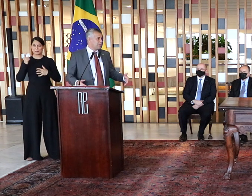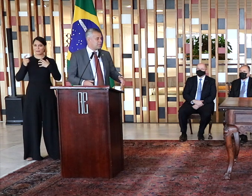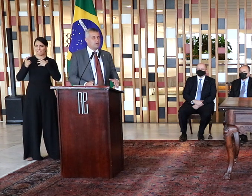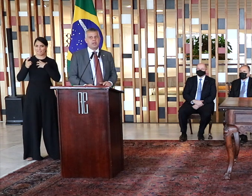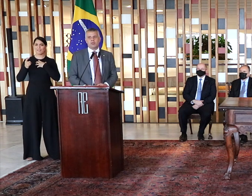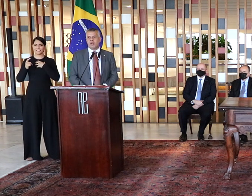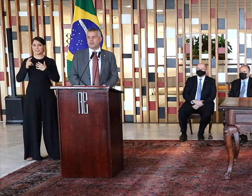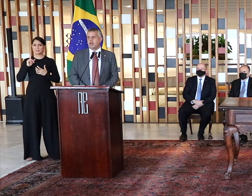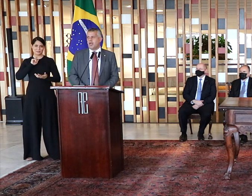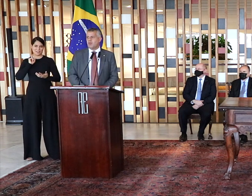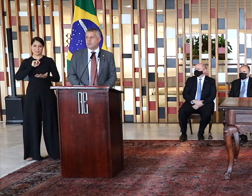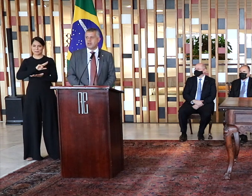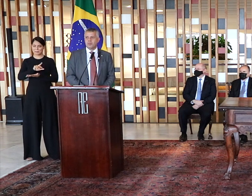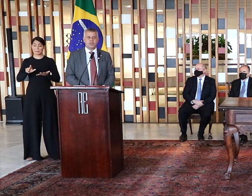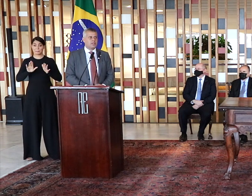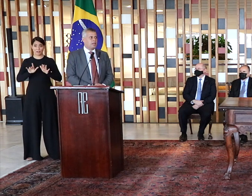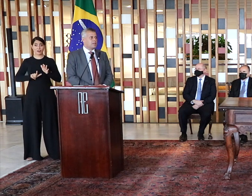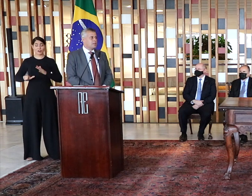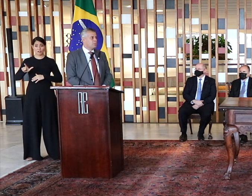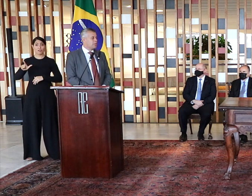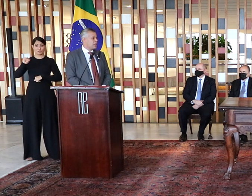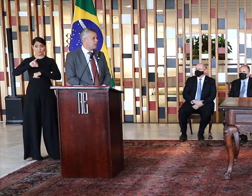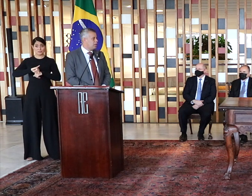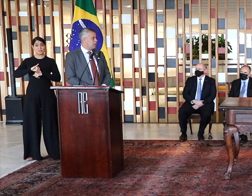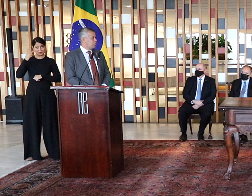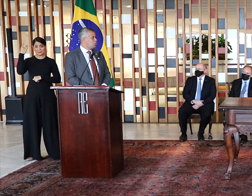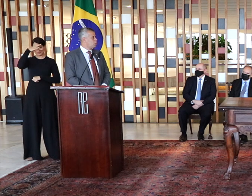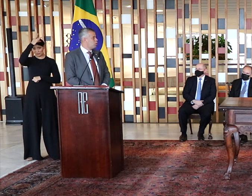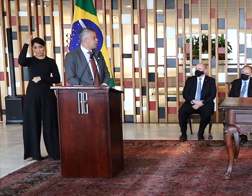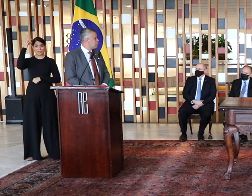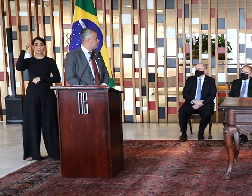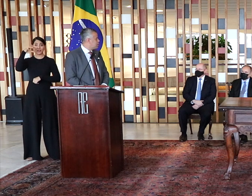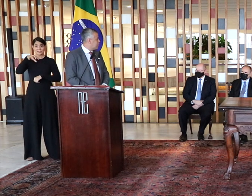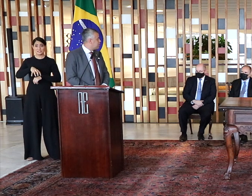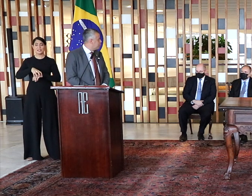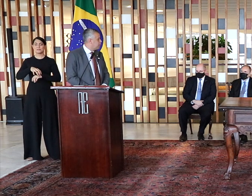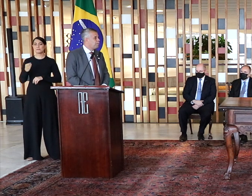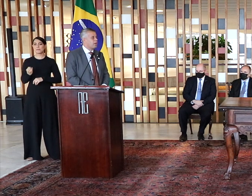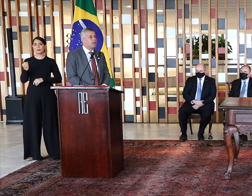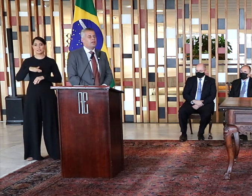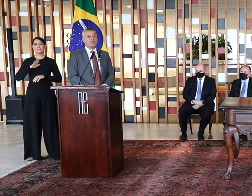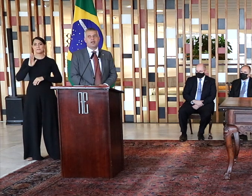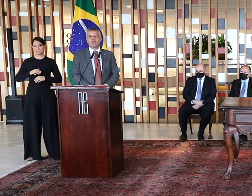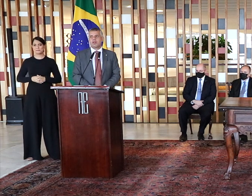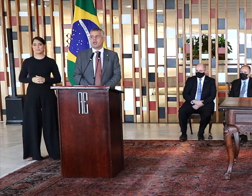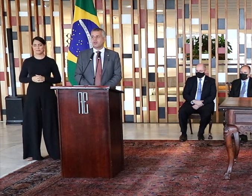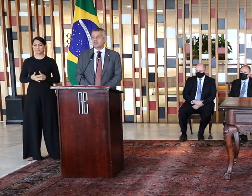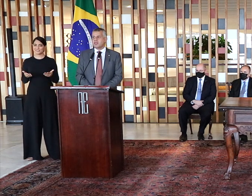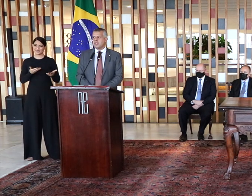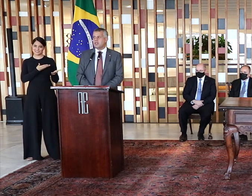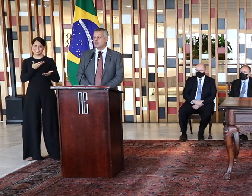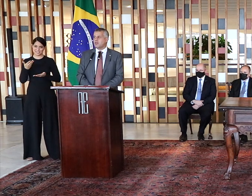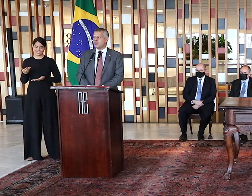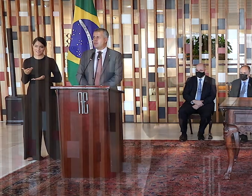Espírito Santo, nesse momento, é uma base importante, seria, assim, de muito orgulho para todos nós recebê-lo, então, dentro